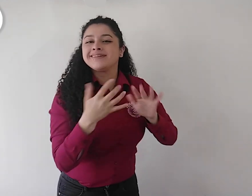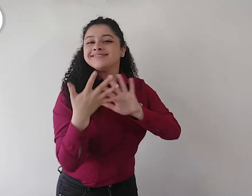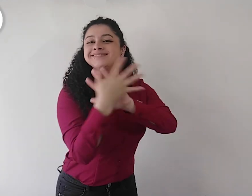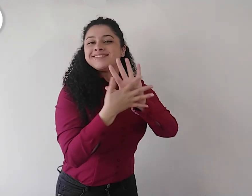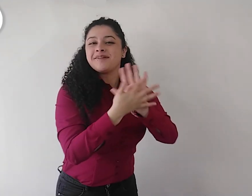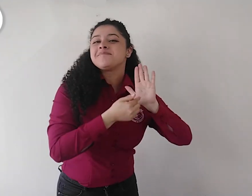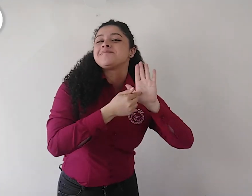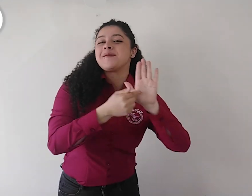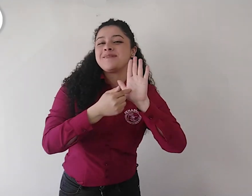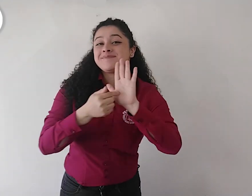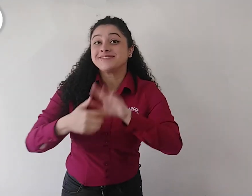colombiana.